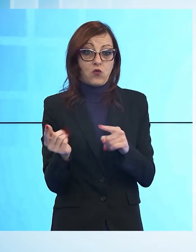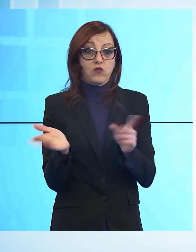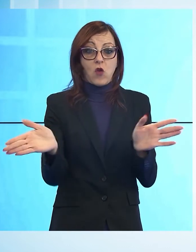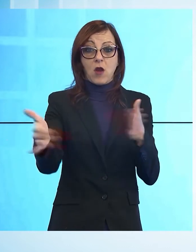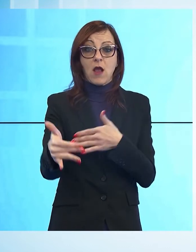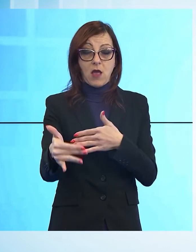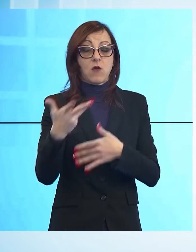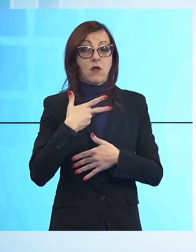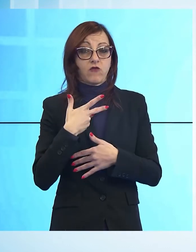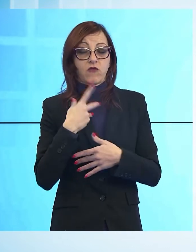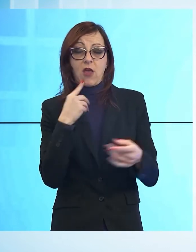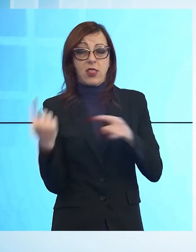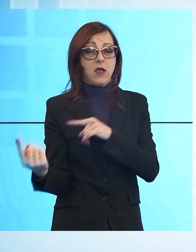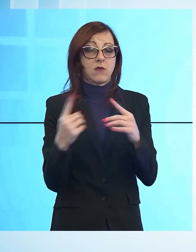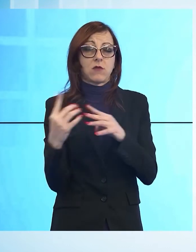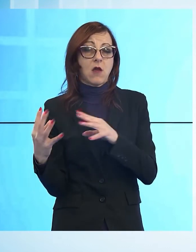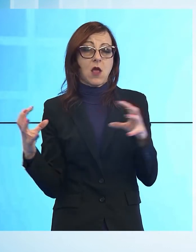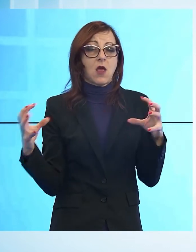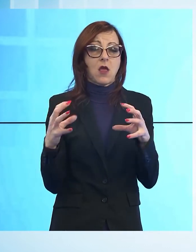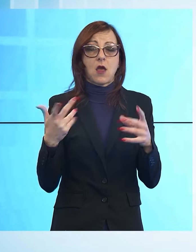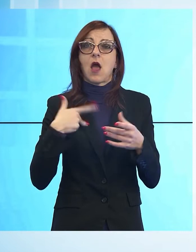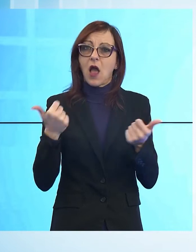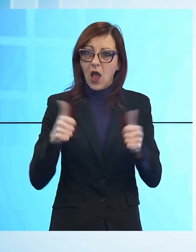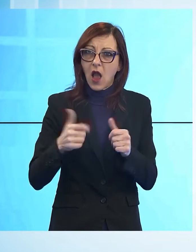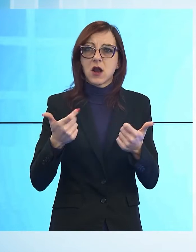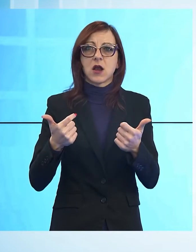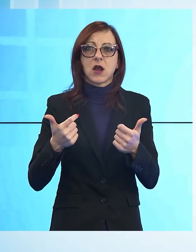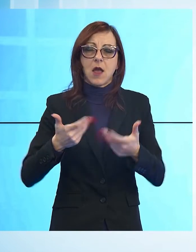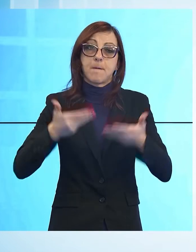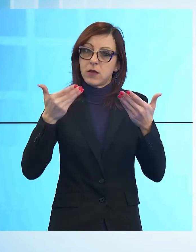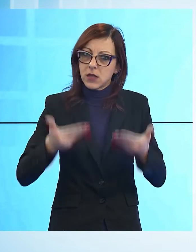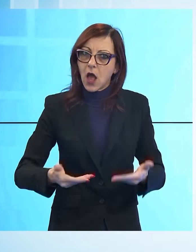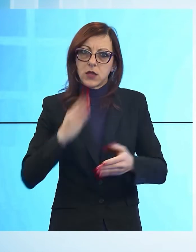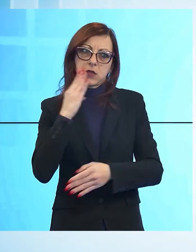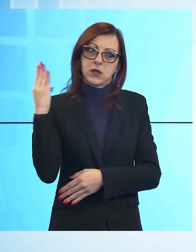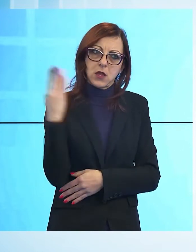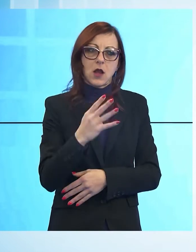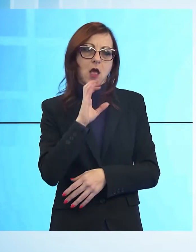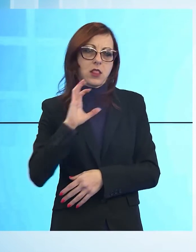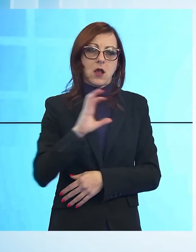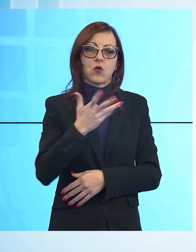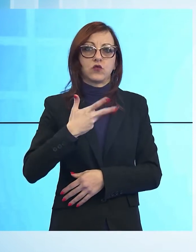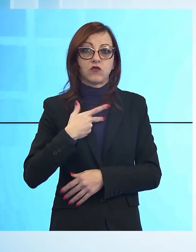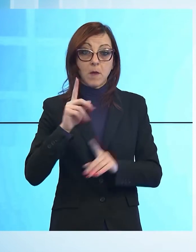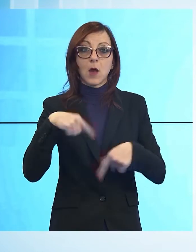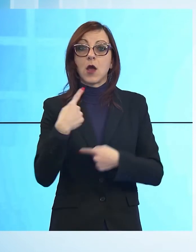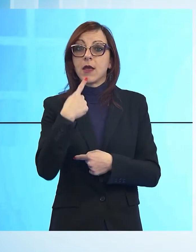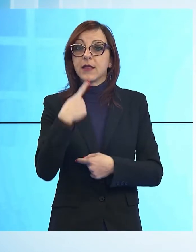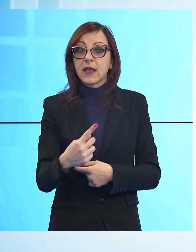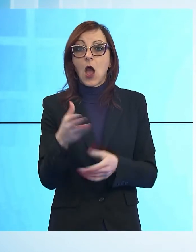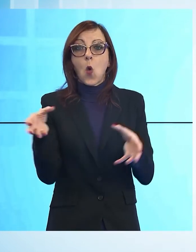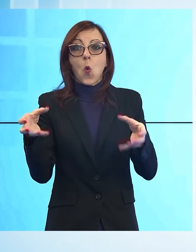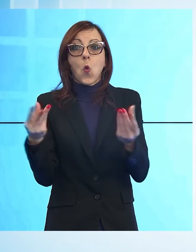di ogni, anche in maniera molto pesante e diretta e poi vederli invece dichiarare l'unità del